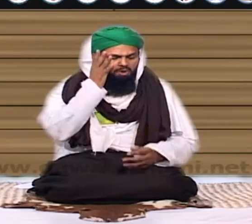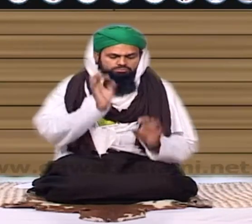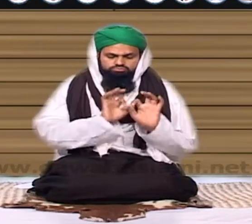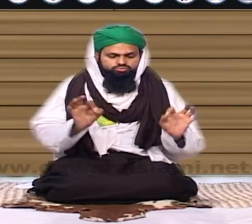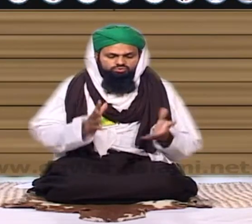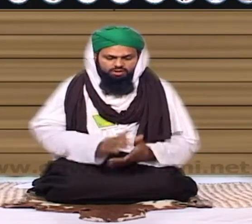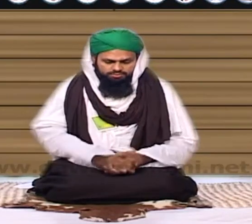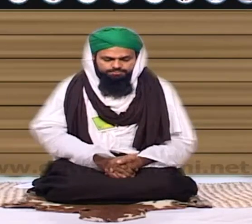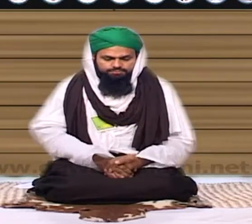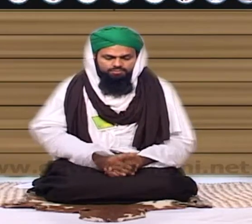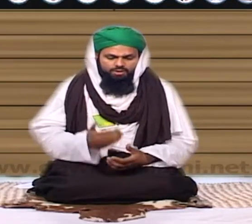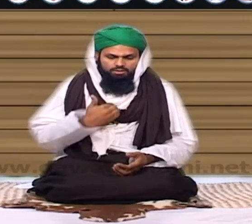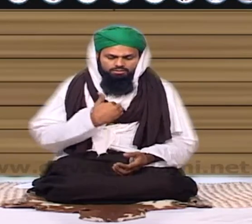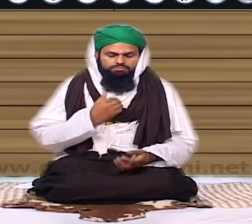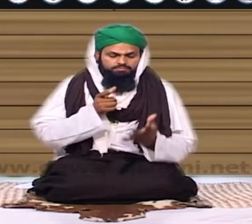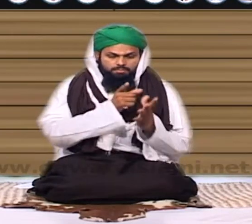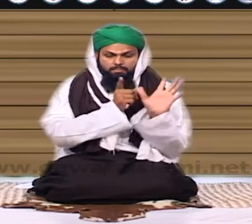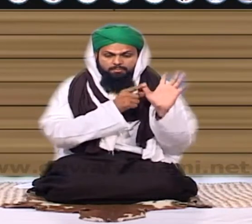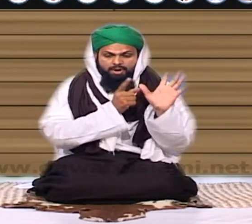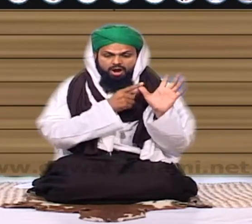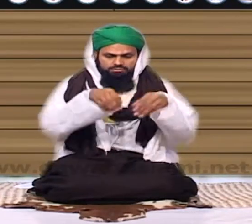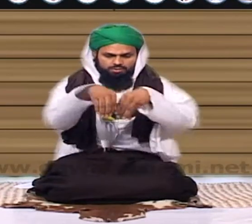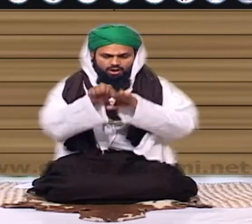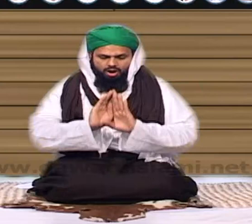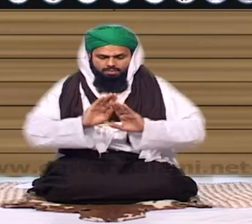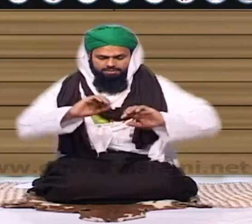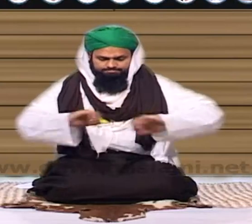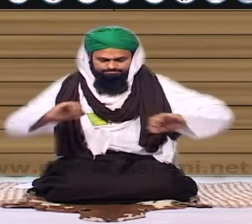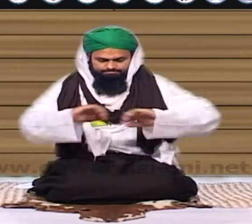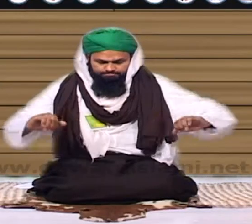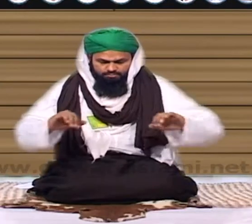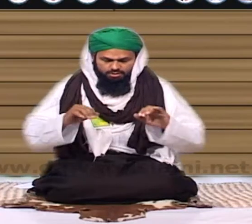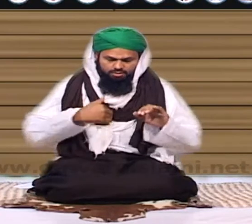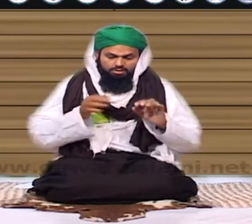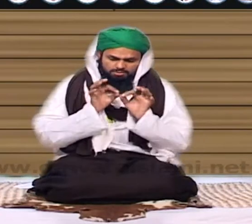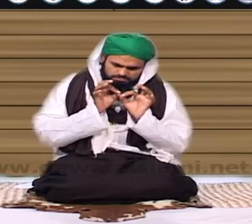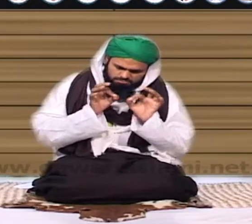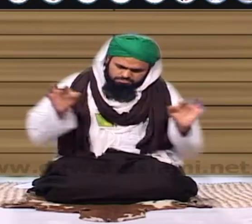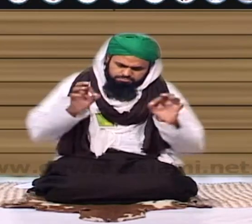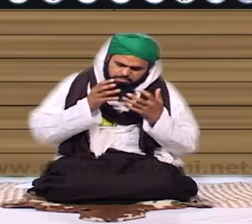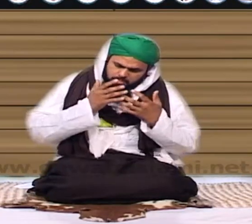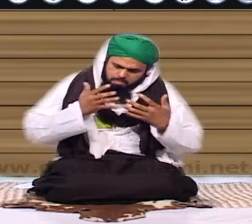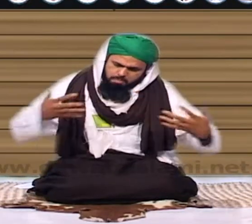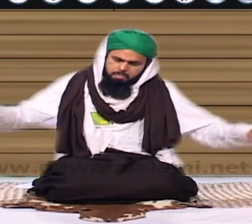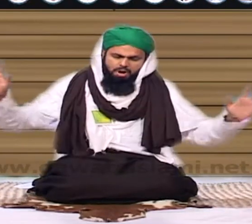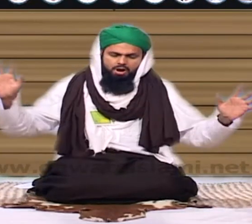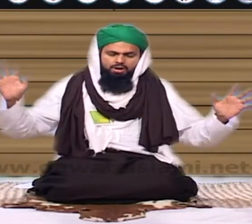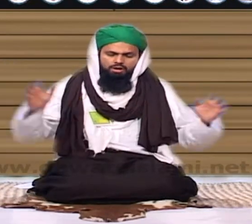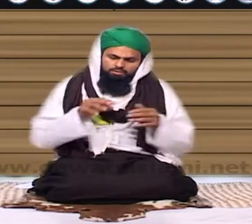تو اس میں عجیب روپرور منظر دیکھا میں نے کہ قبر تاحد نظر وسیع ہے بیچوں بیچ